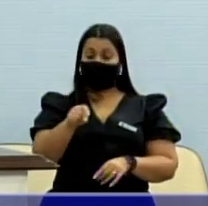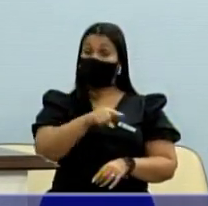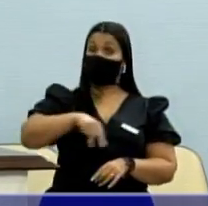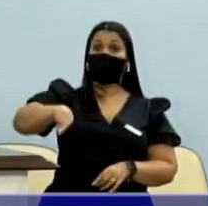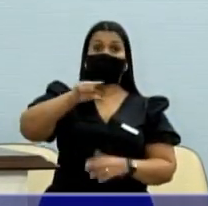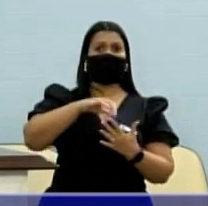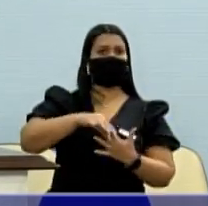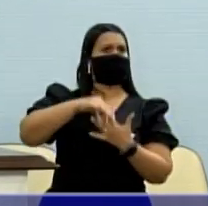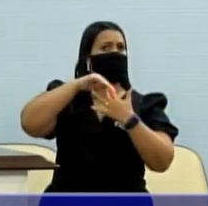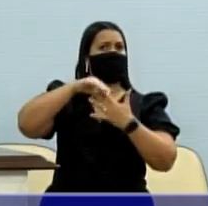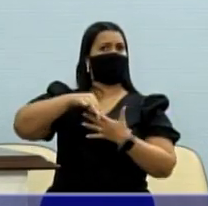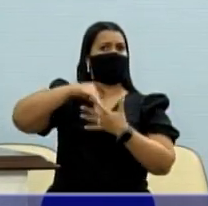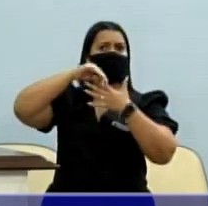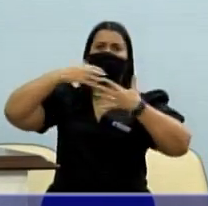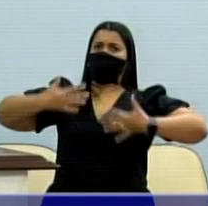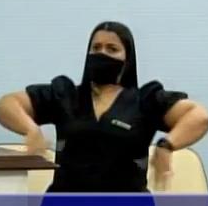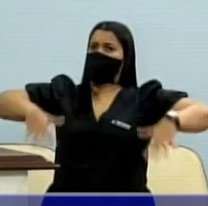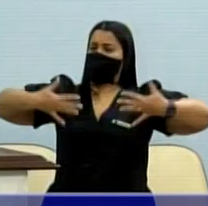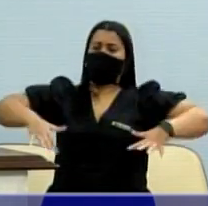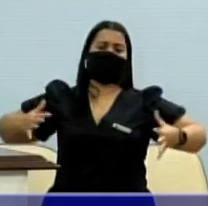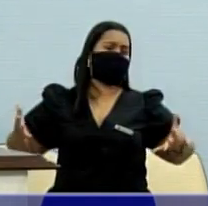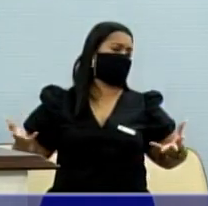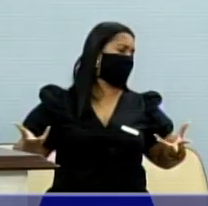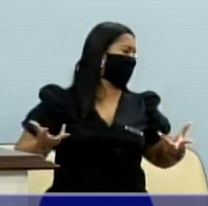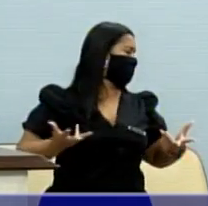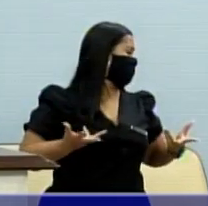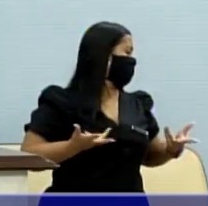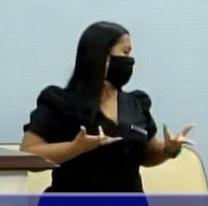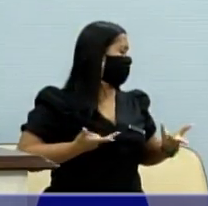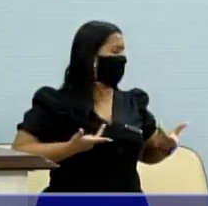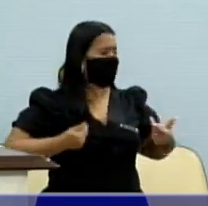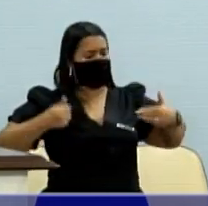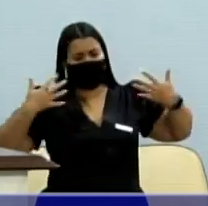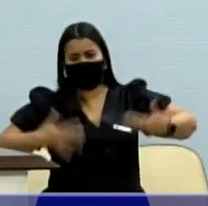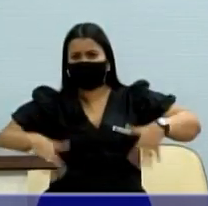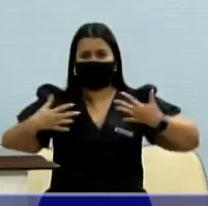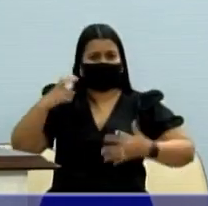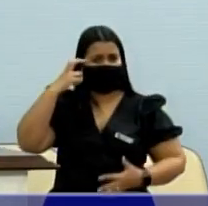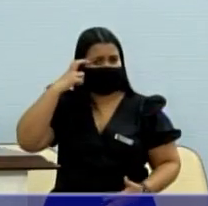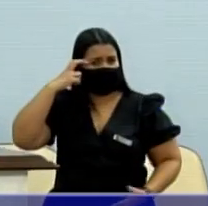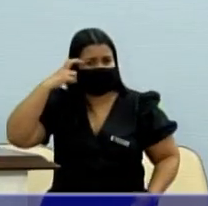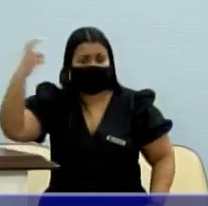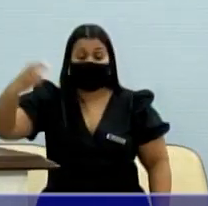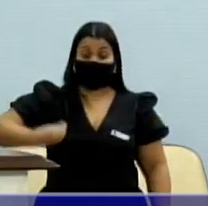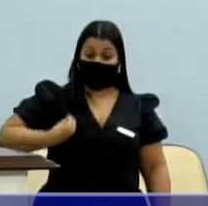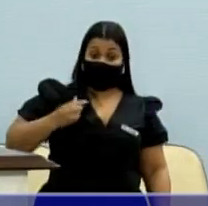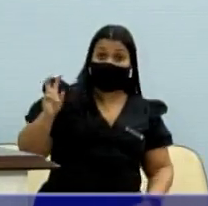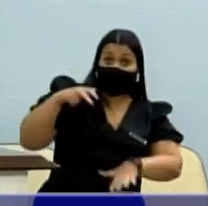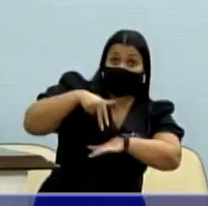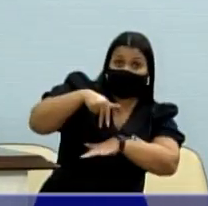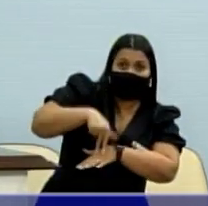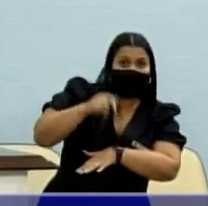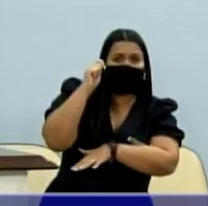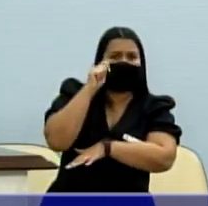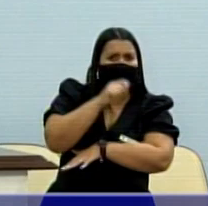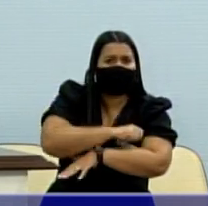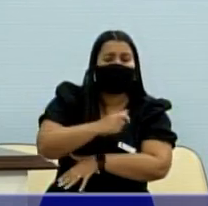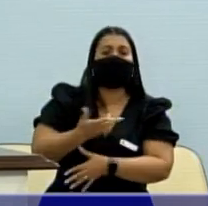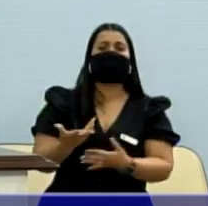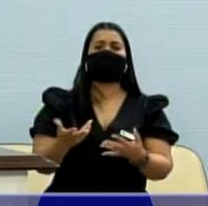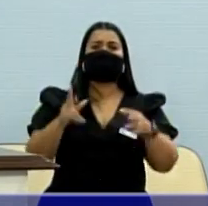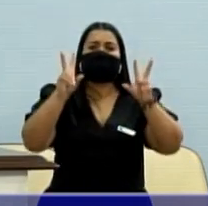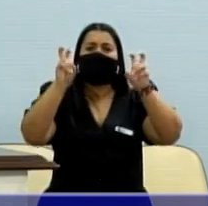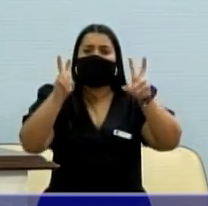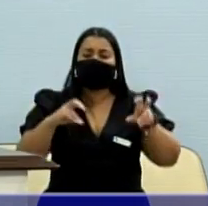popular extraordinária, de uma capacidade imensa que esteve em nossa cidade há pouco tempo, que por onde passou